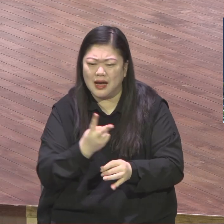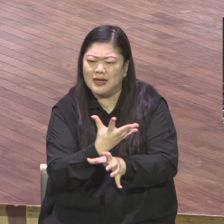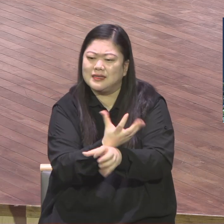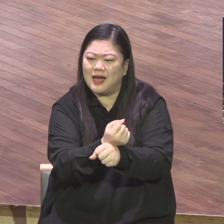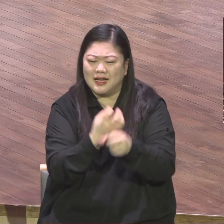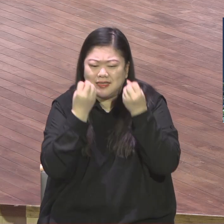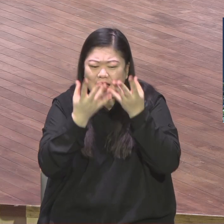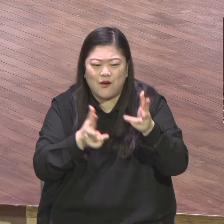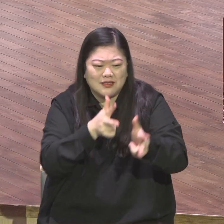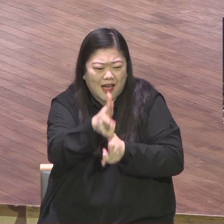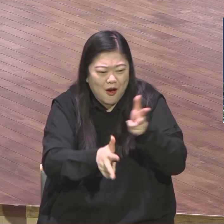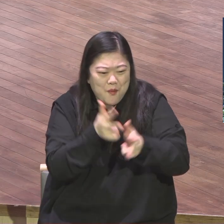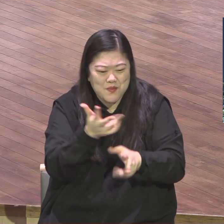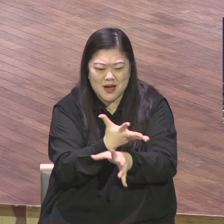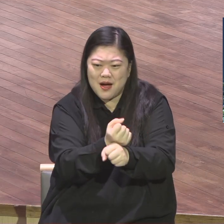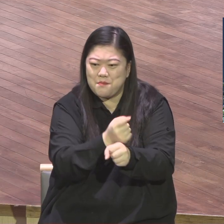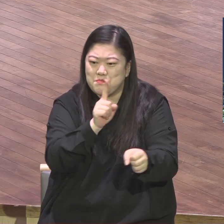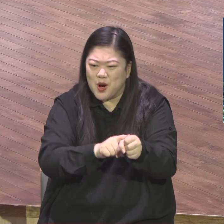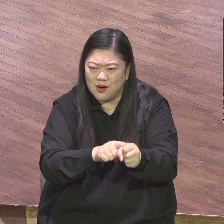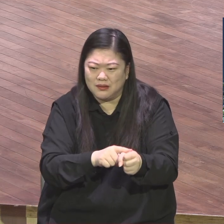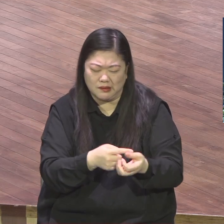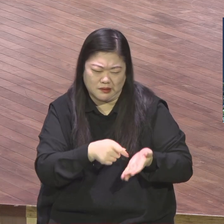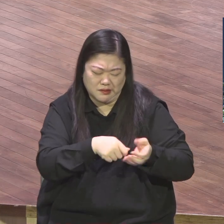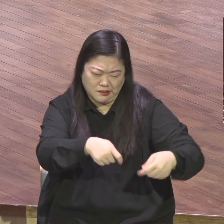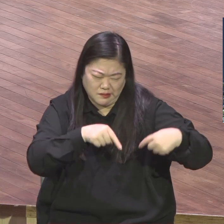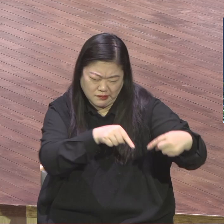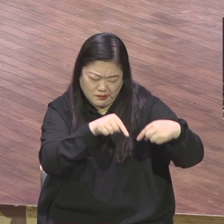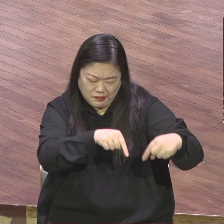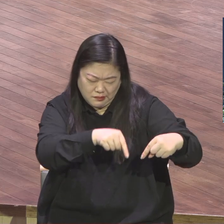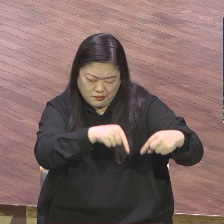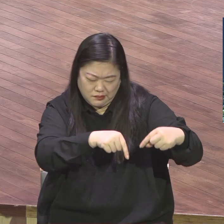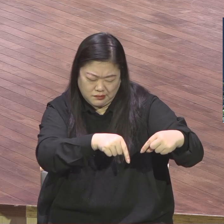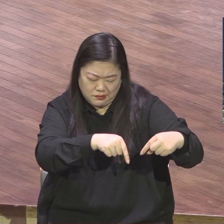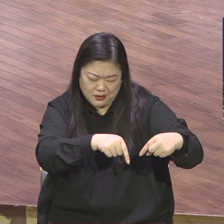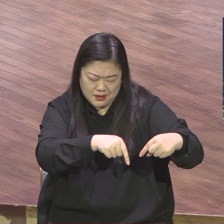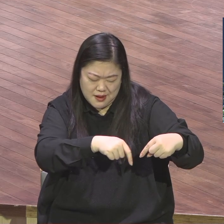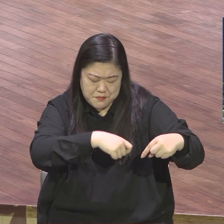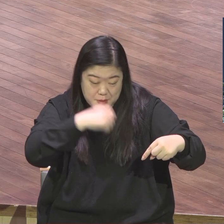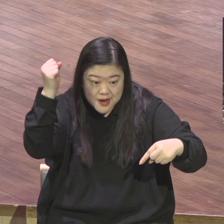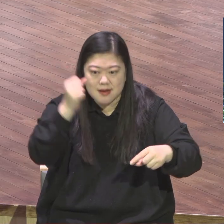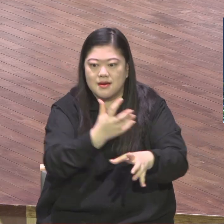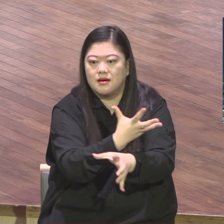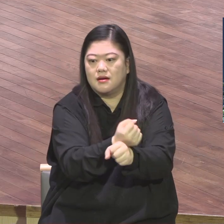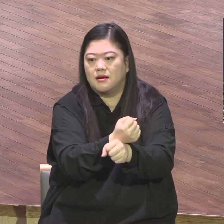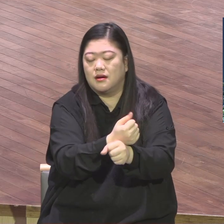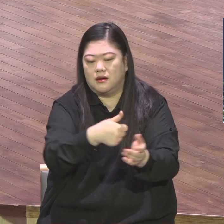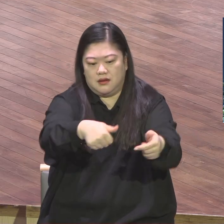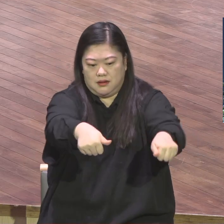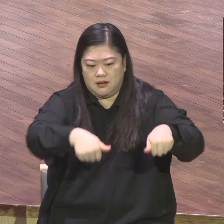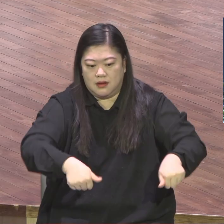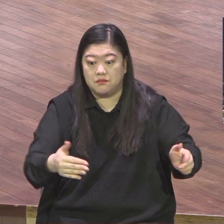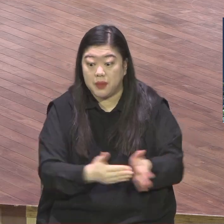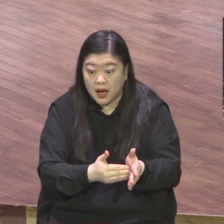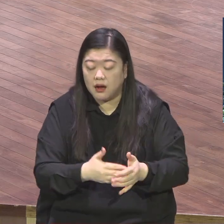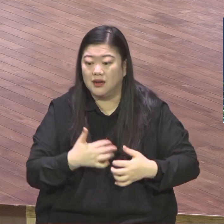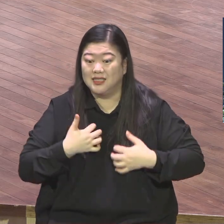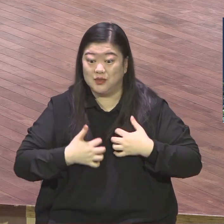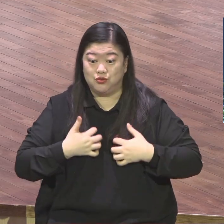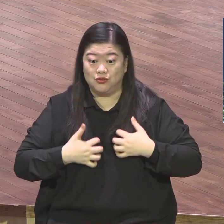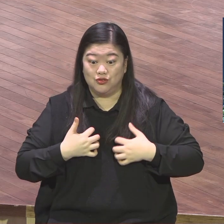엄청 기분 좋잖아요. 사업하는 분들. 여러분 직분이 뭐냐면요. 하나님과 나와 계약 체결이에요.